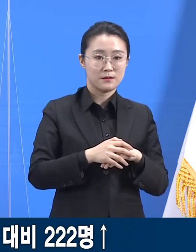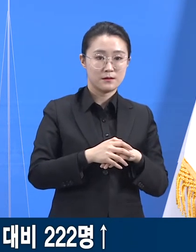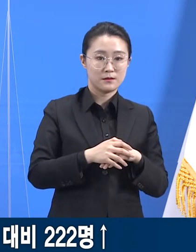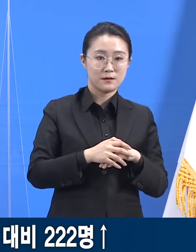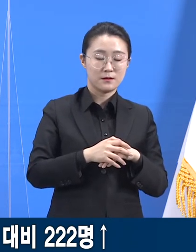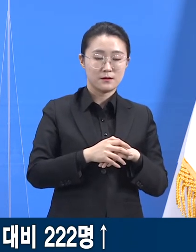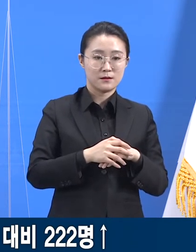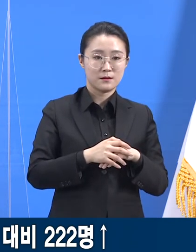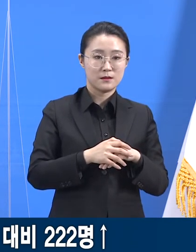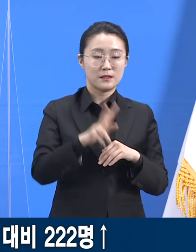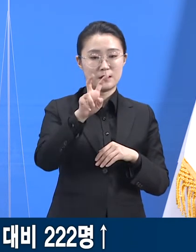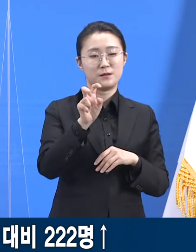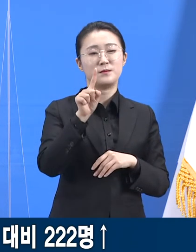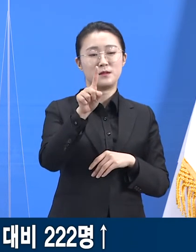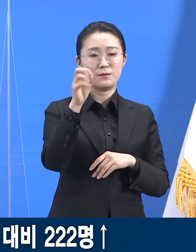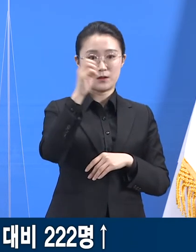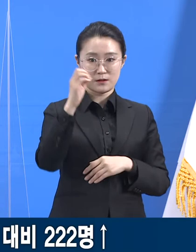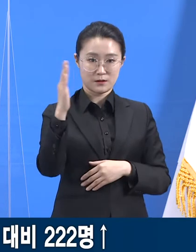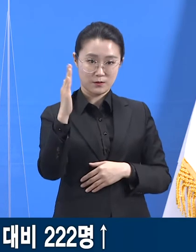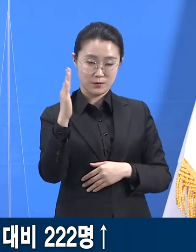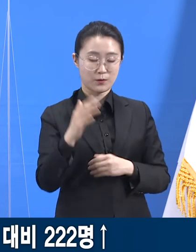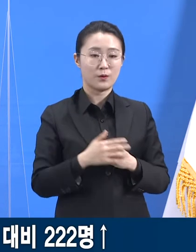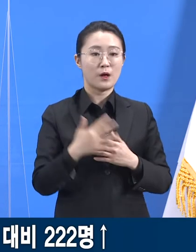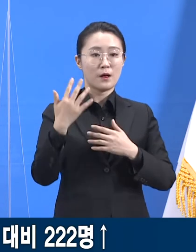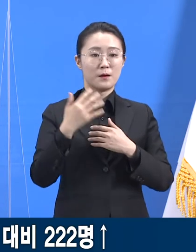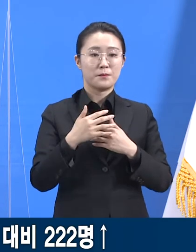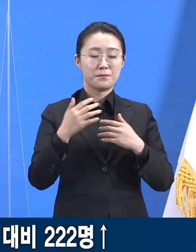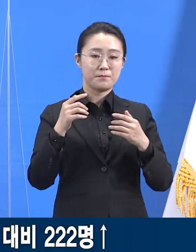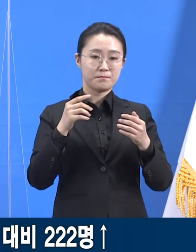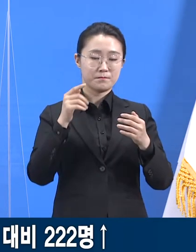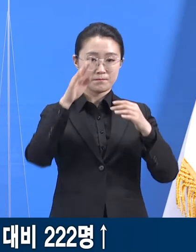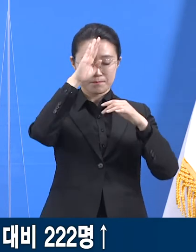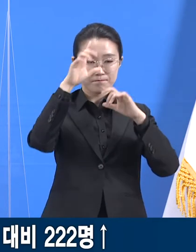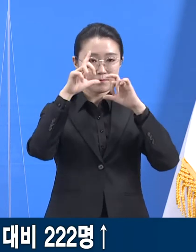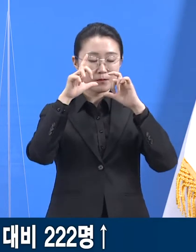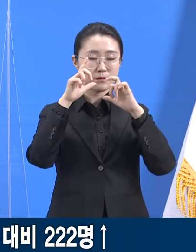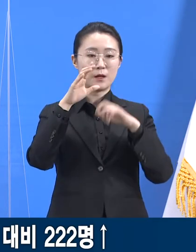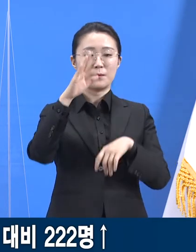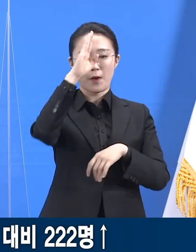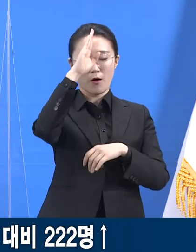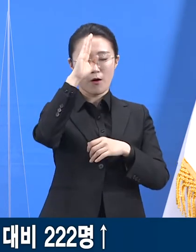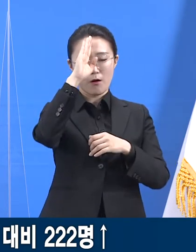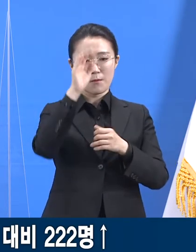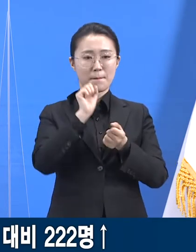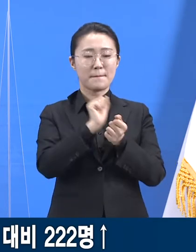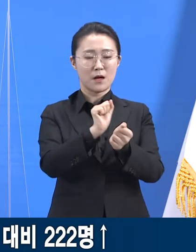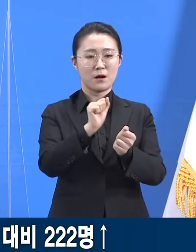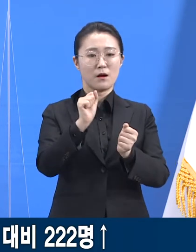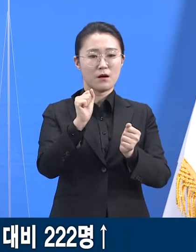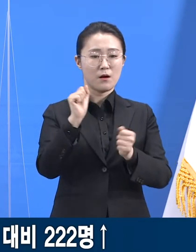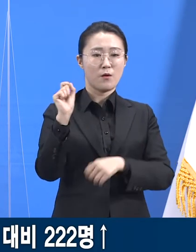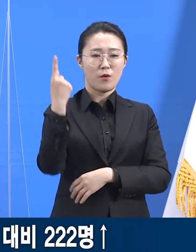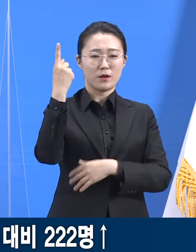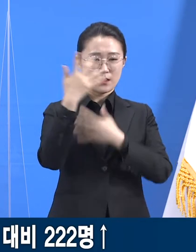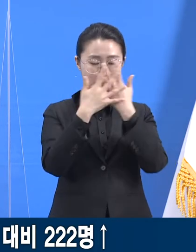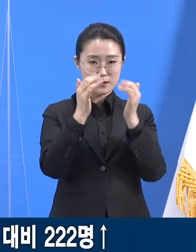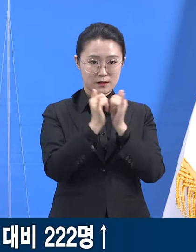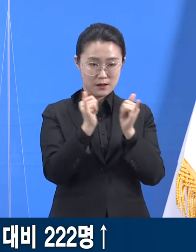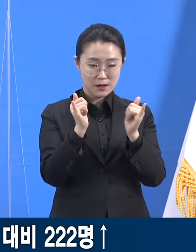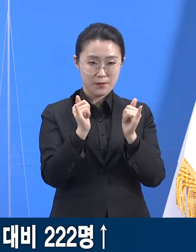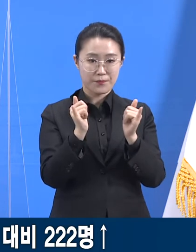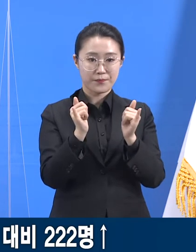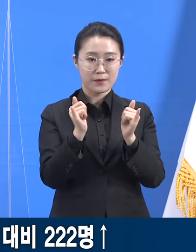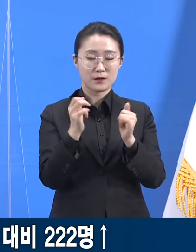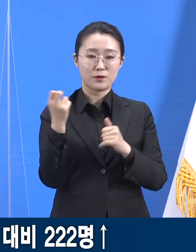경로를 알 수 없는 확진자는 23.4%인 52명입니다. 외국인 확진자는 2.3